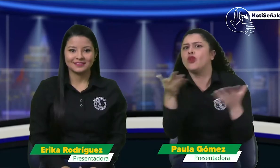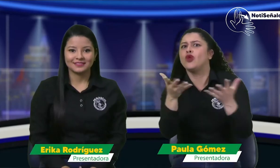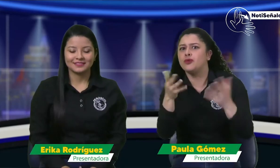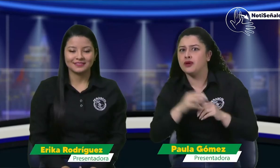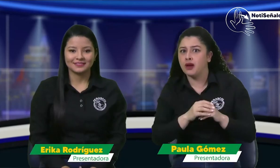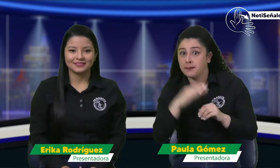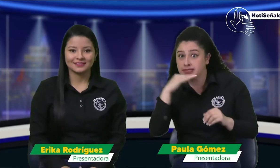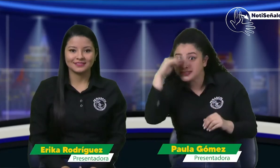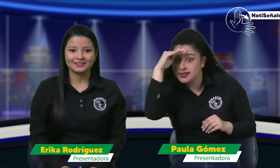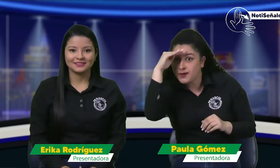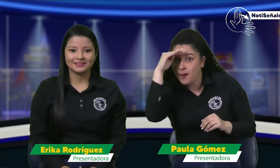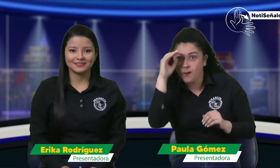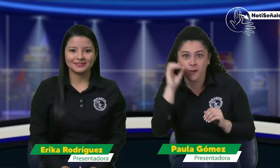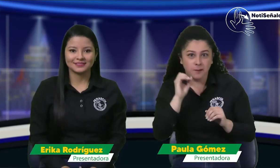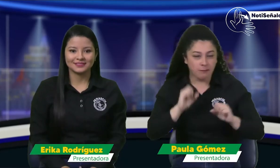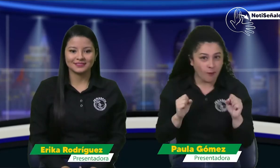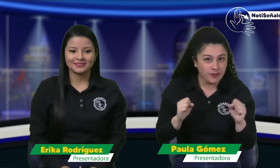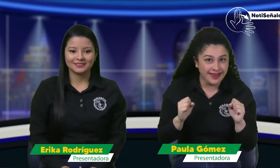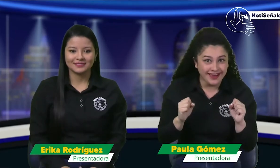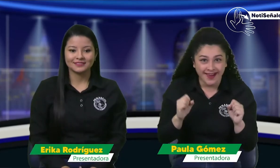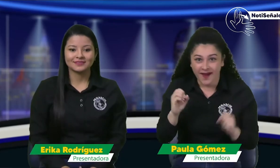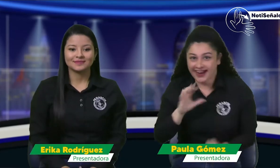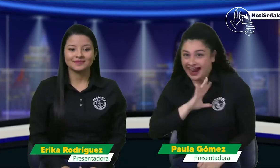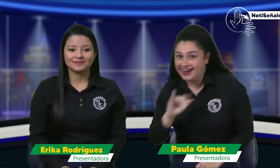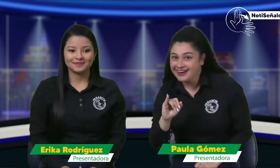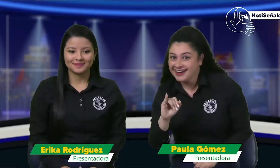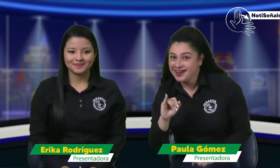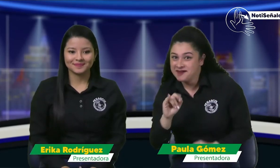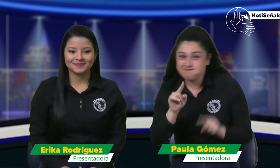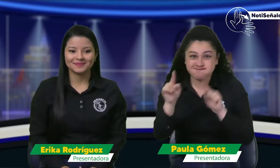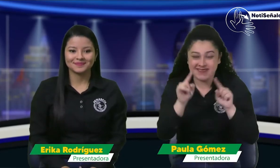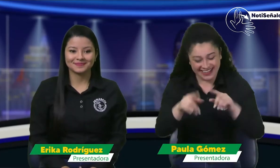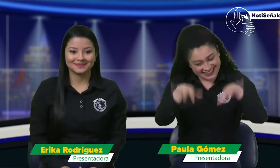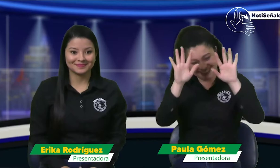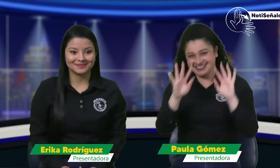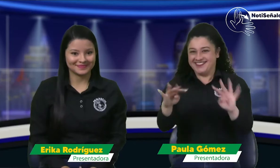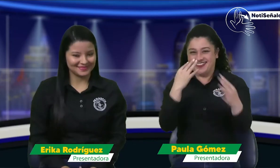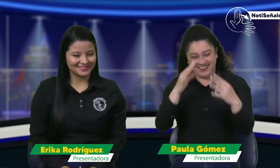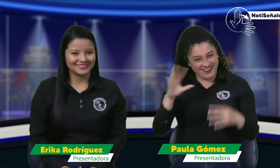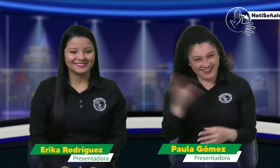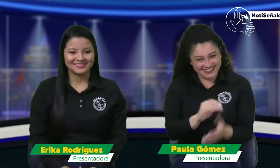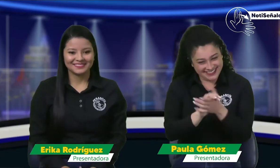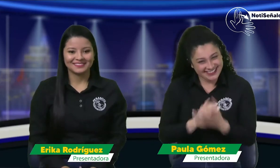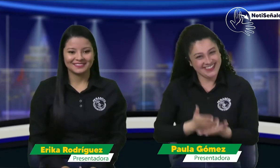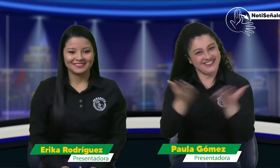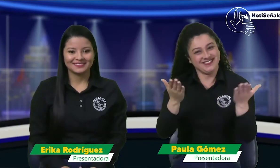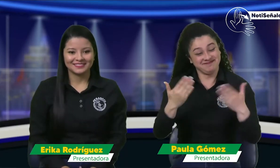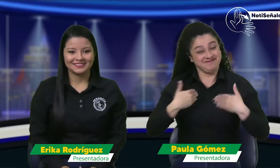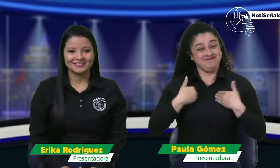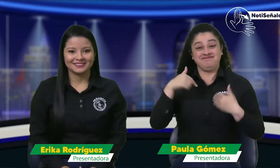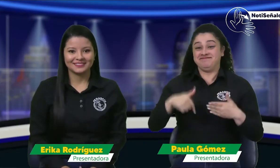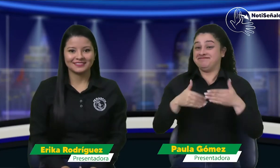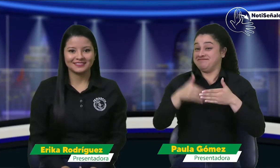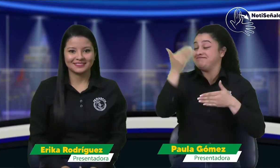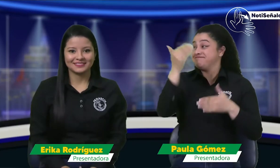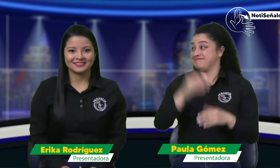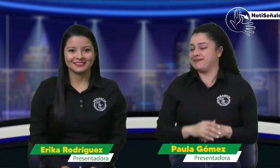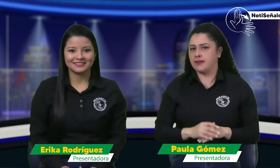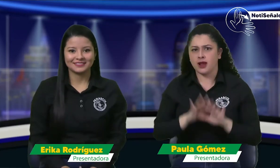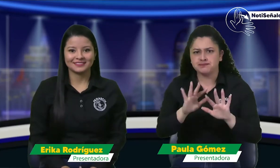Y las personas sordas que nos están viendo nos pueden contar de desde donde nos ven, Medellín, Cali. Cuéntenos. Y un gran saludo para